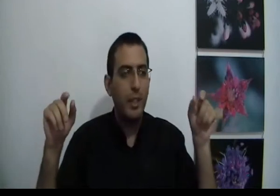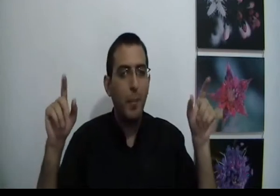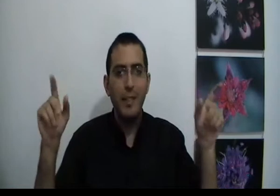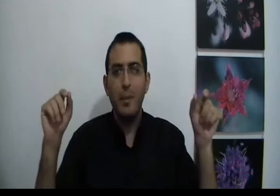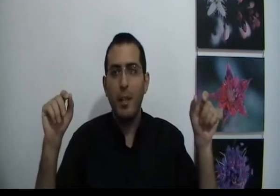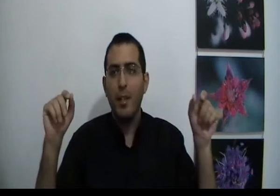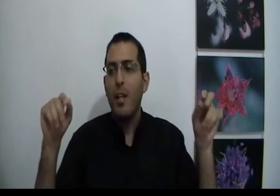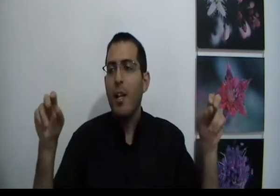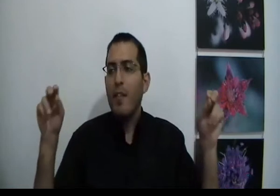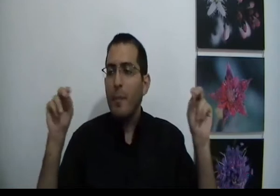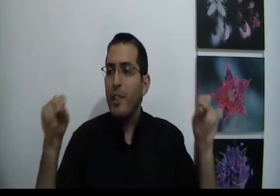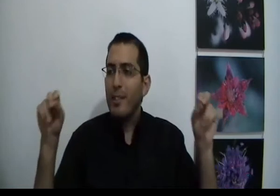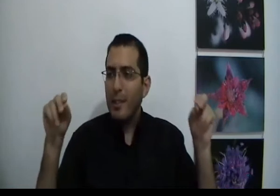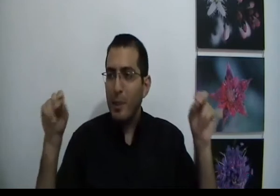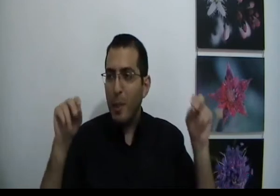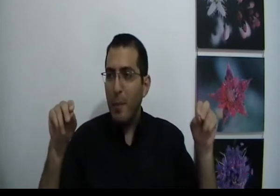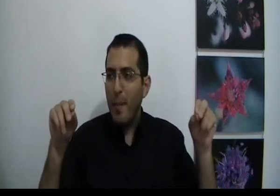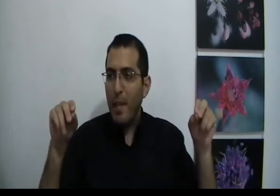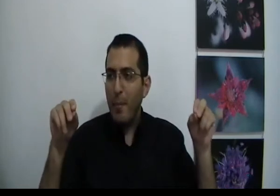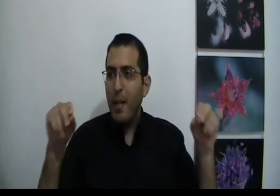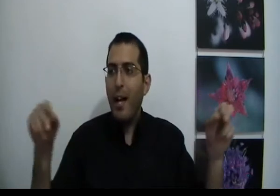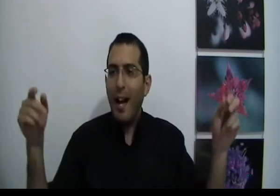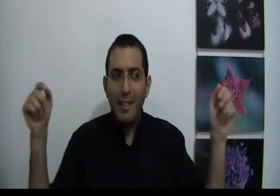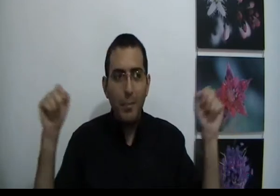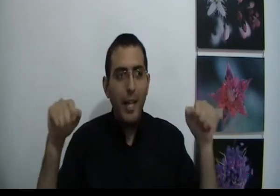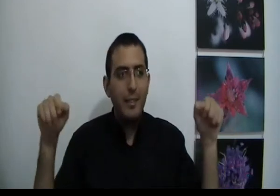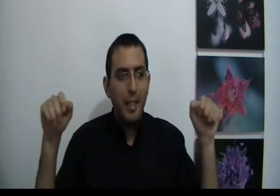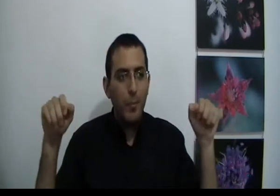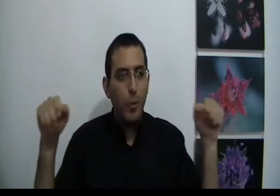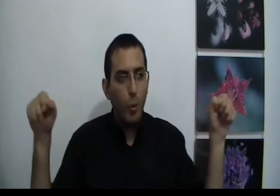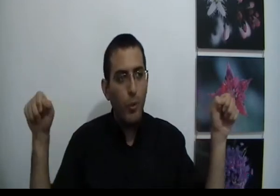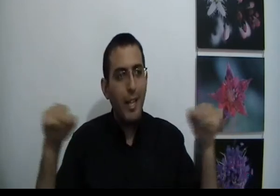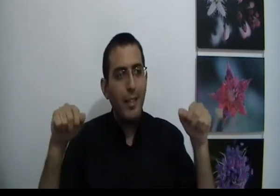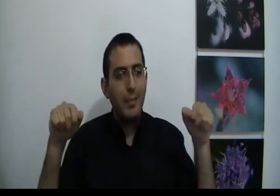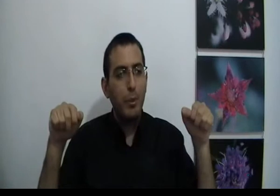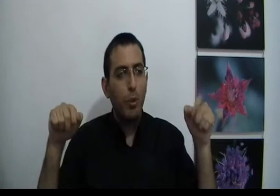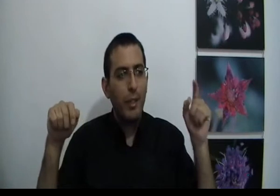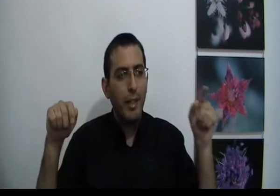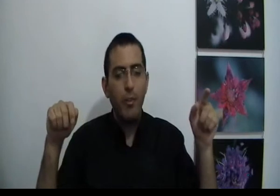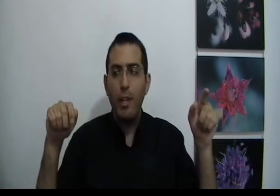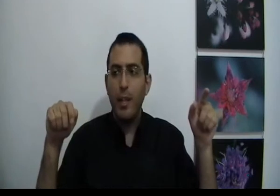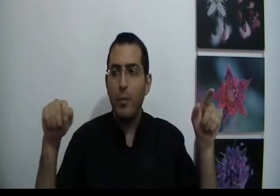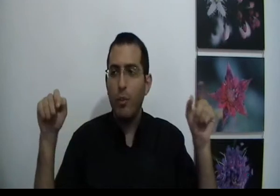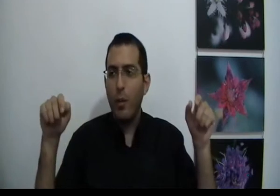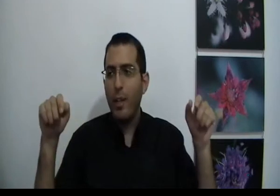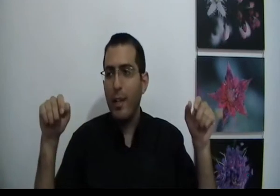רמה הסיבה ומי שיעשה את זה מספיק פעמים אז בעצם הוא יכניס בתוכו את העינן של האחדות שהכל אחד